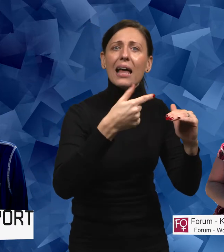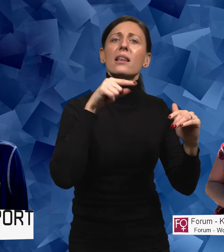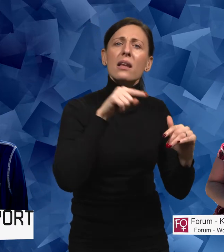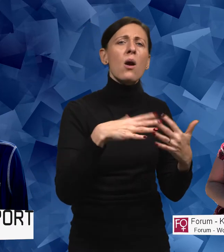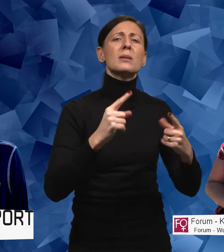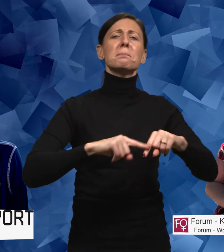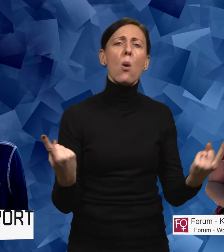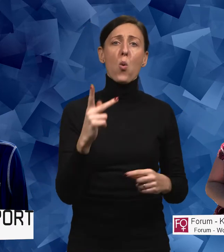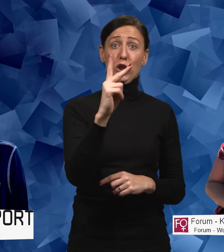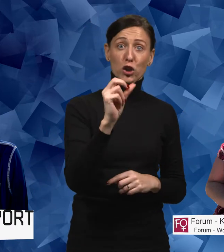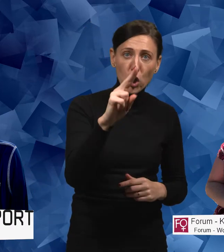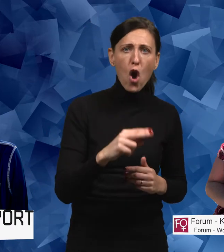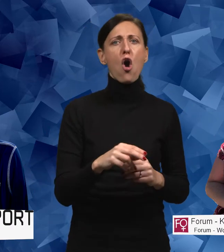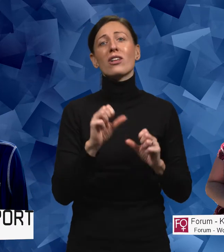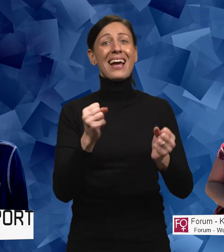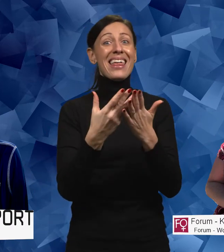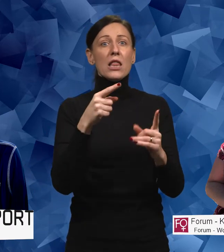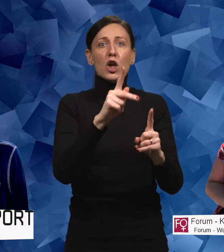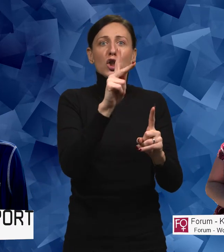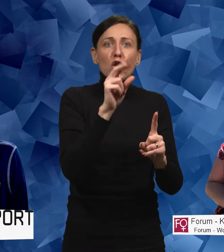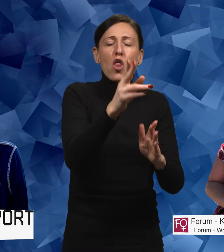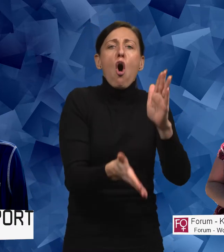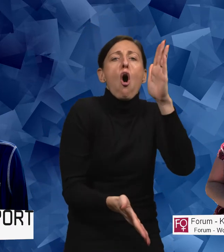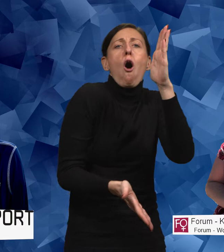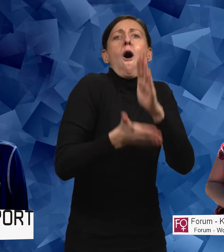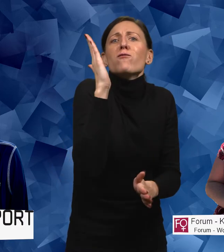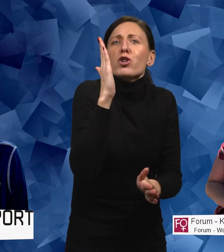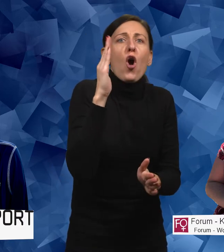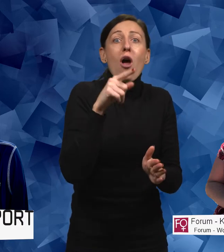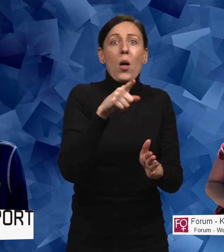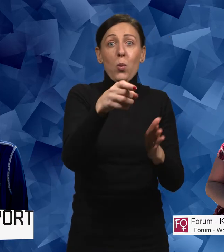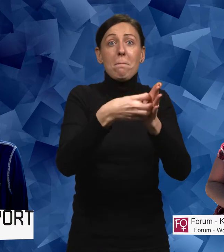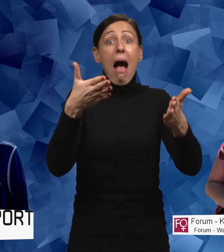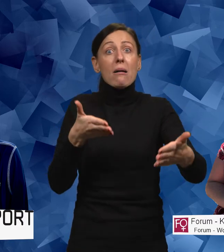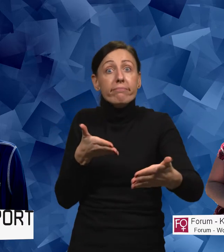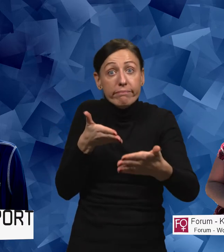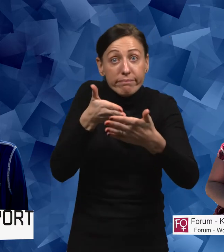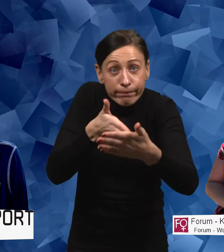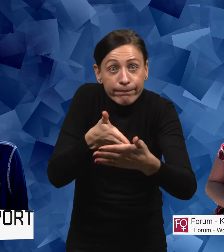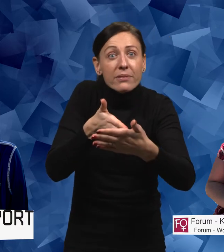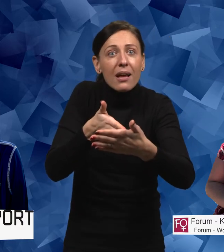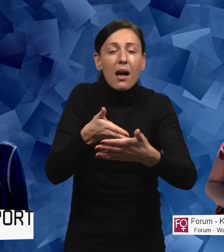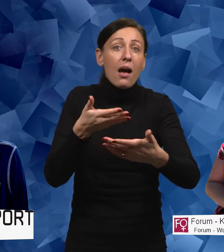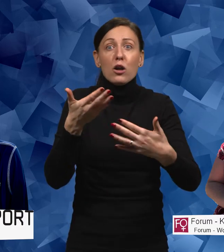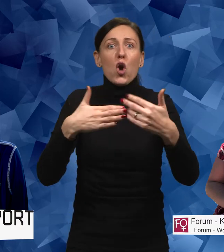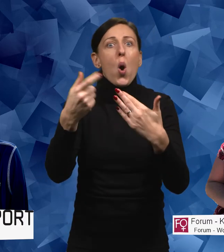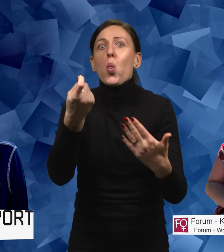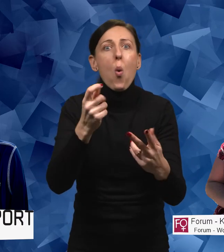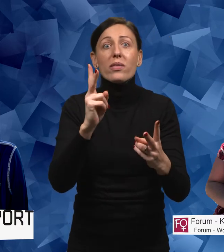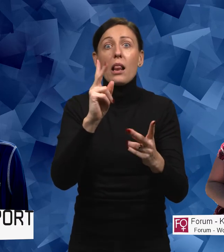att alla, oavsett kön, att det ska inte vara könet som gör att du är hindrad från att göra någonting, eller att